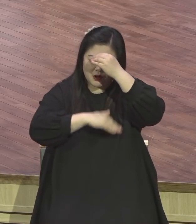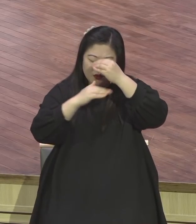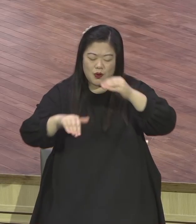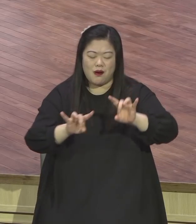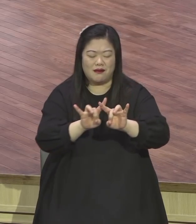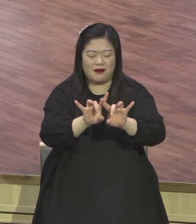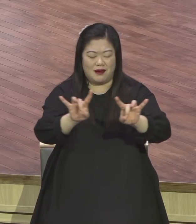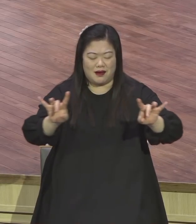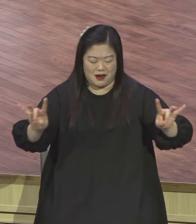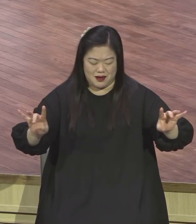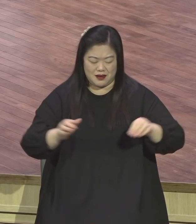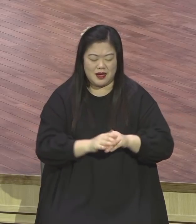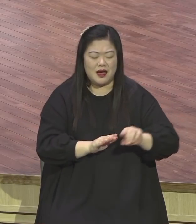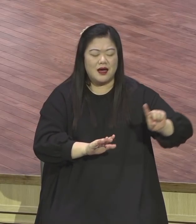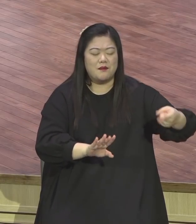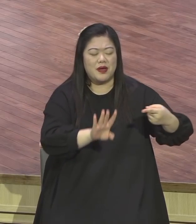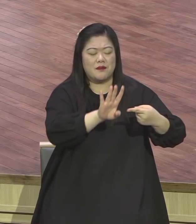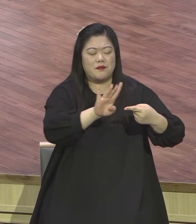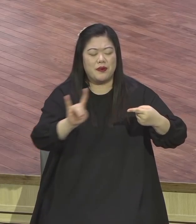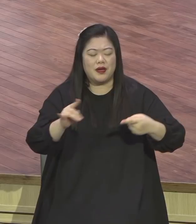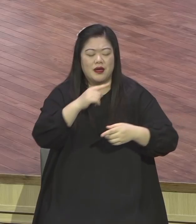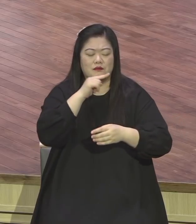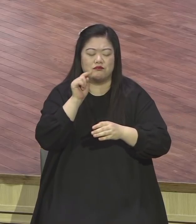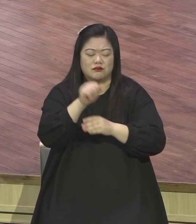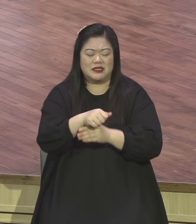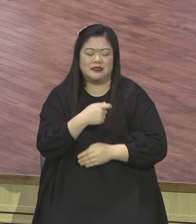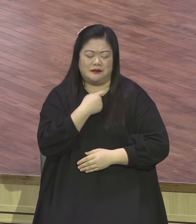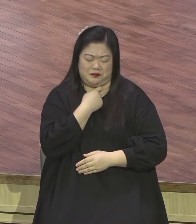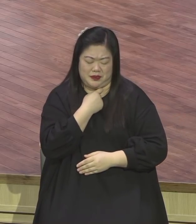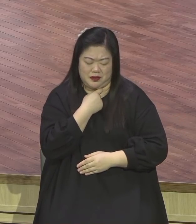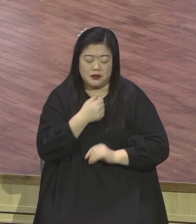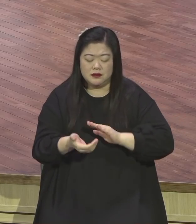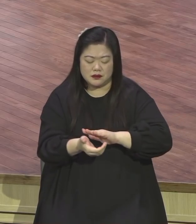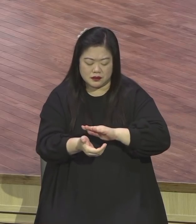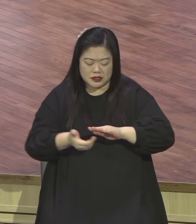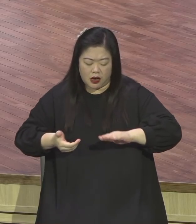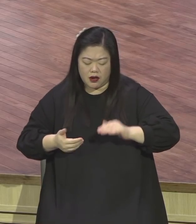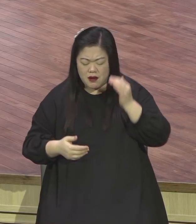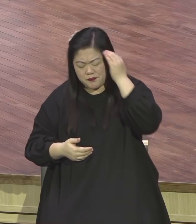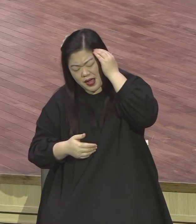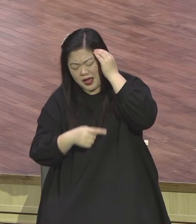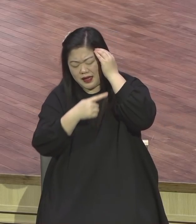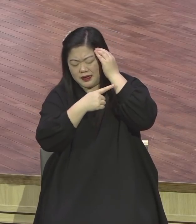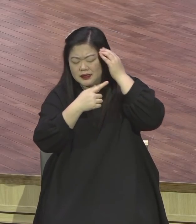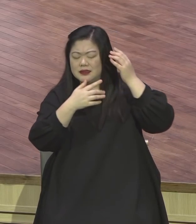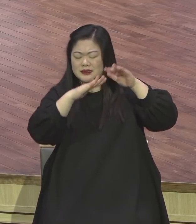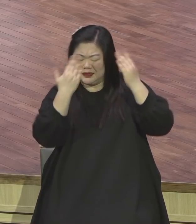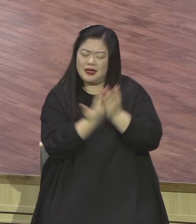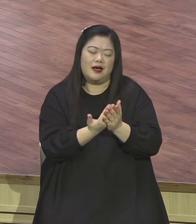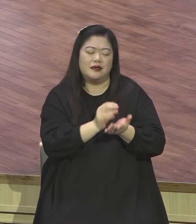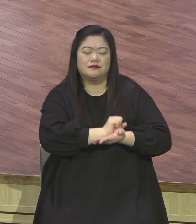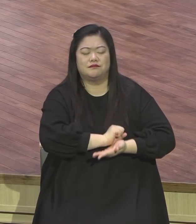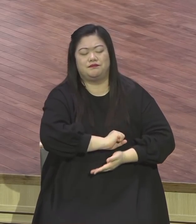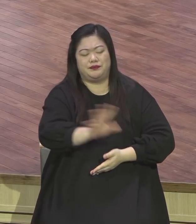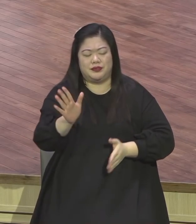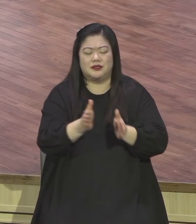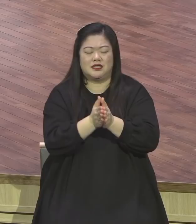위해서 걸림돌이 되는 이 모든 것들을 제거하는 날이 되기도 하고 주옵소서 결실의